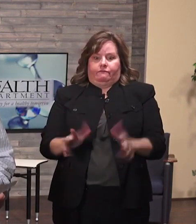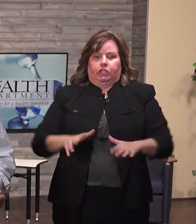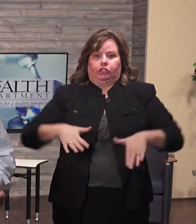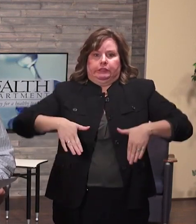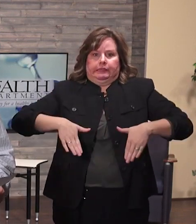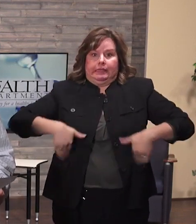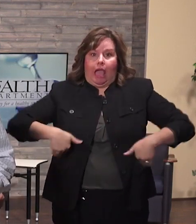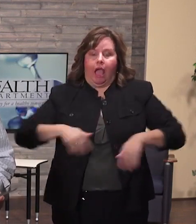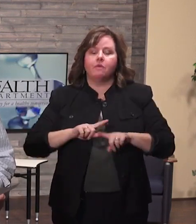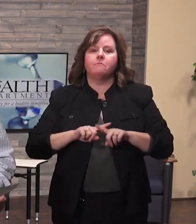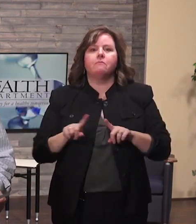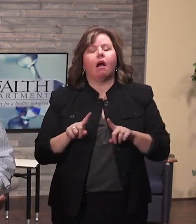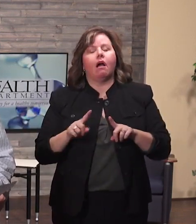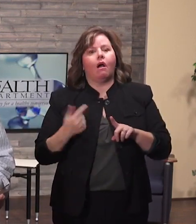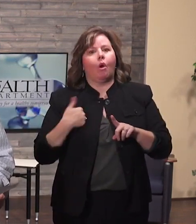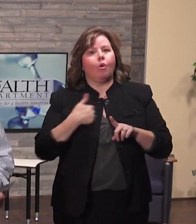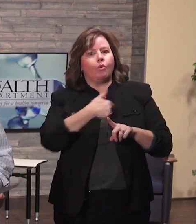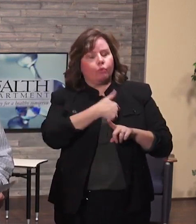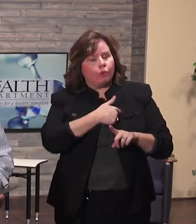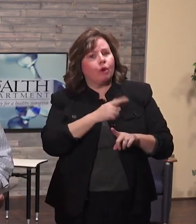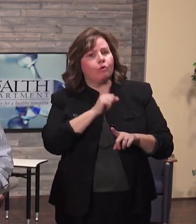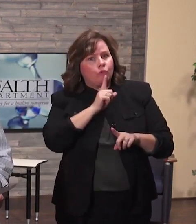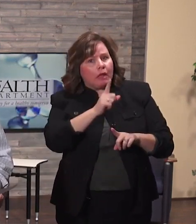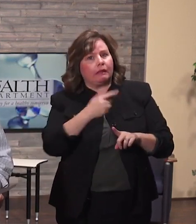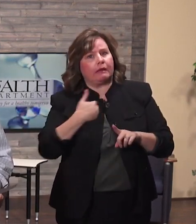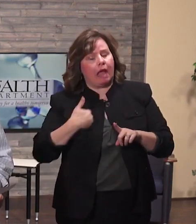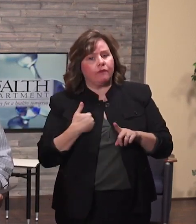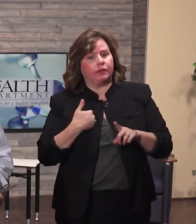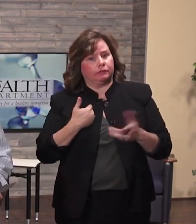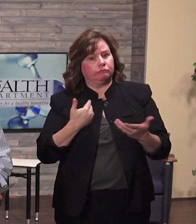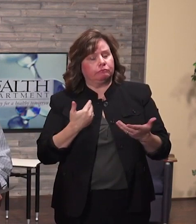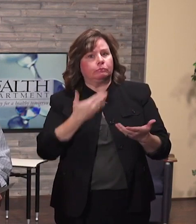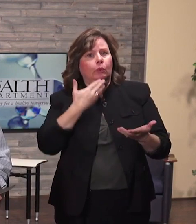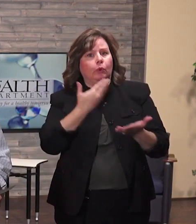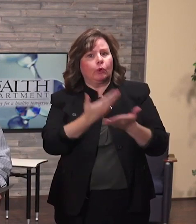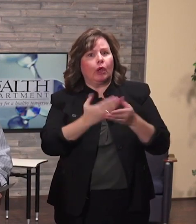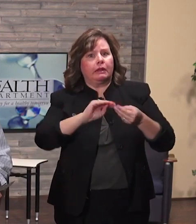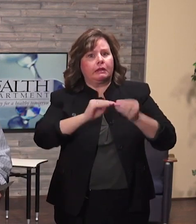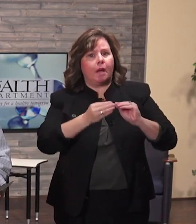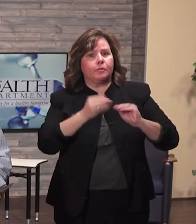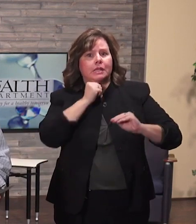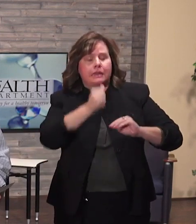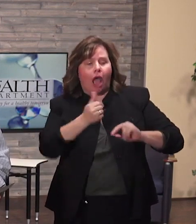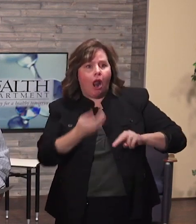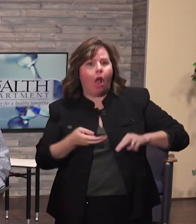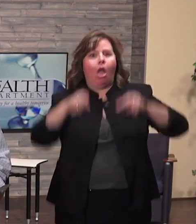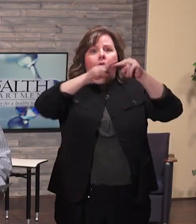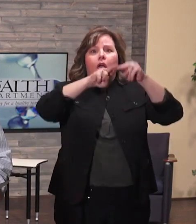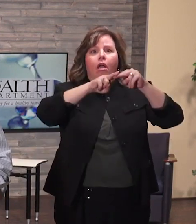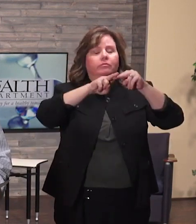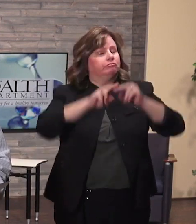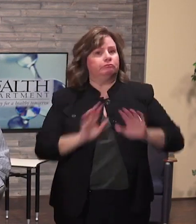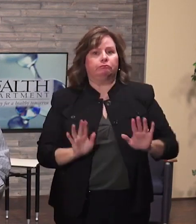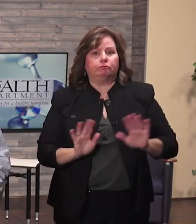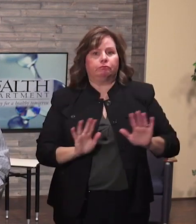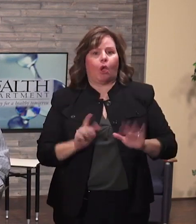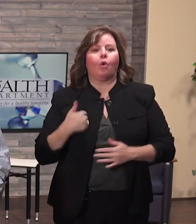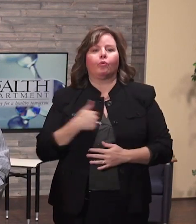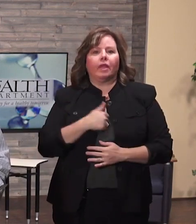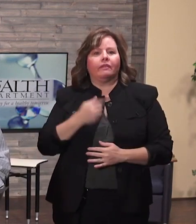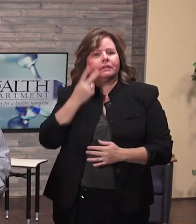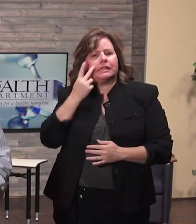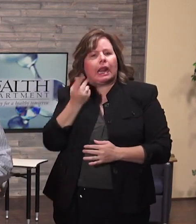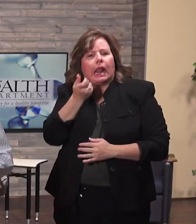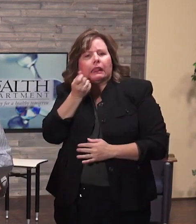el condado de Kent. Está funcionando un poco. Es demasiado pronto para reclamar victorias y tenemos un largo